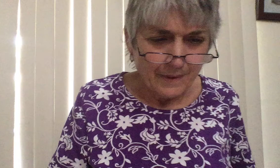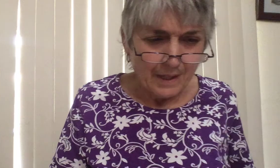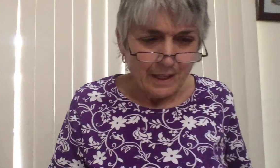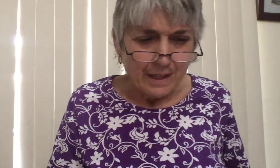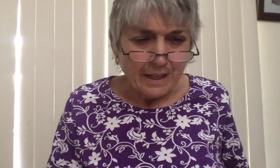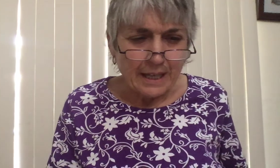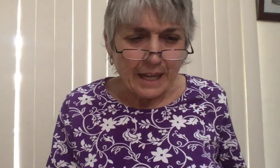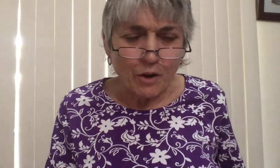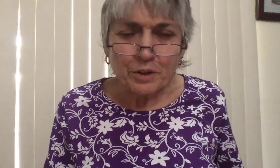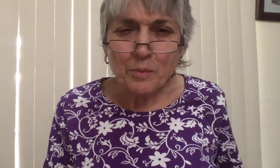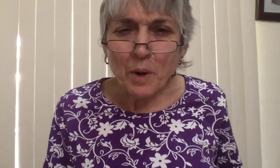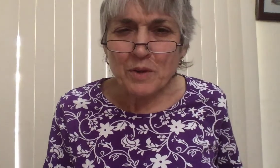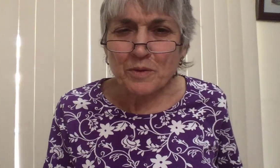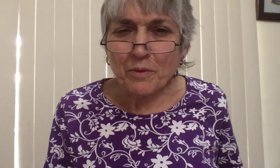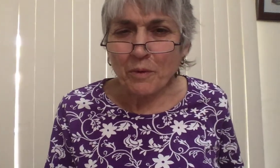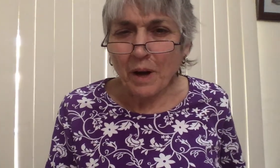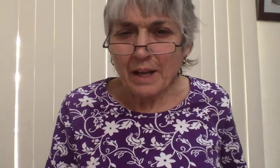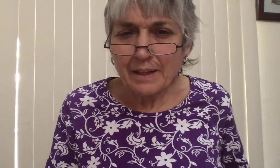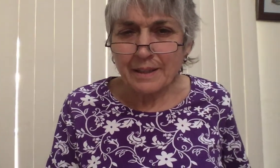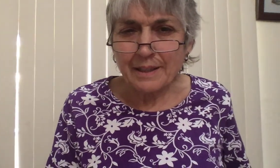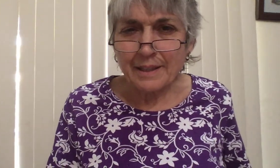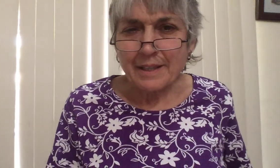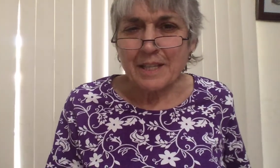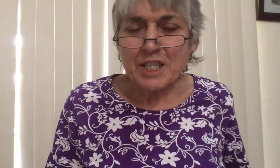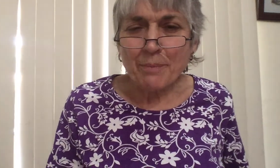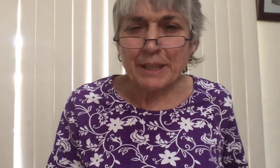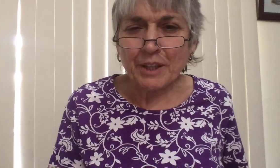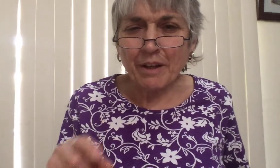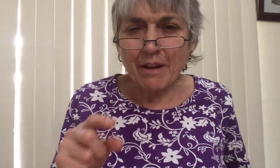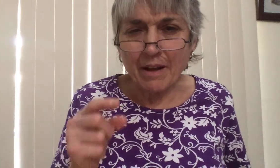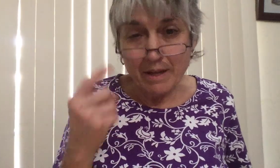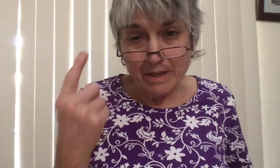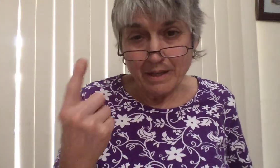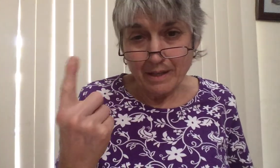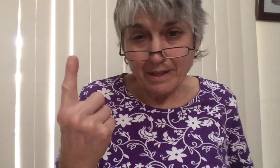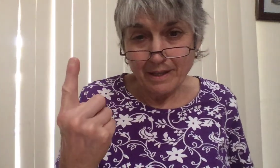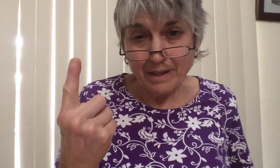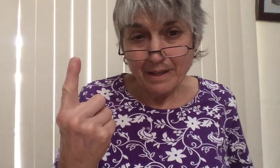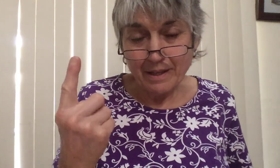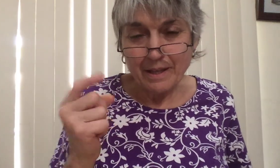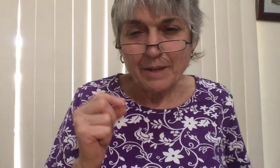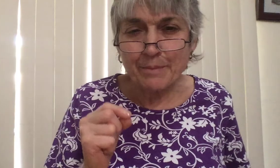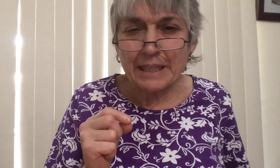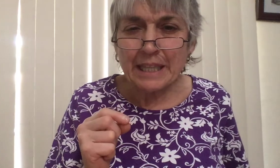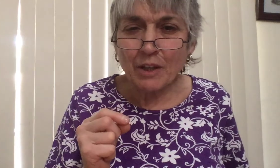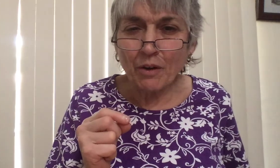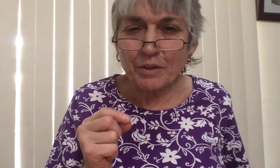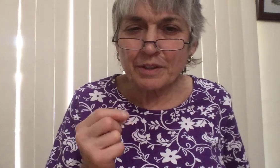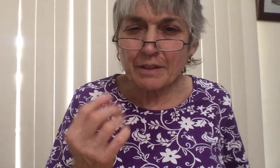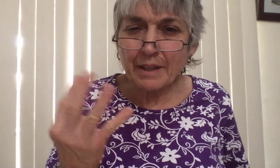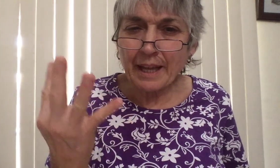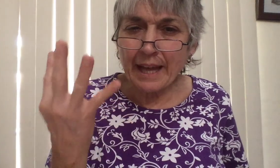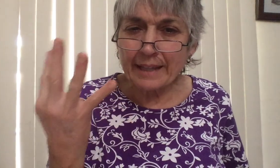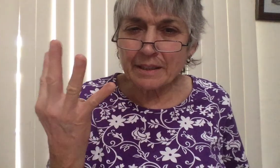Raconte-moi une fois, chapitre 1, mini-compte 4